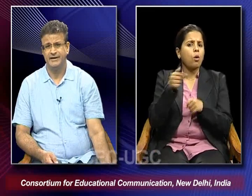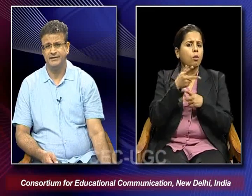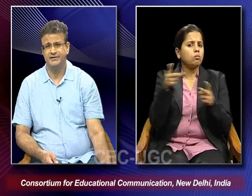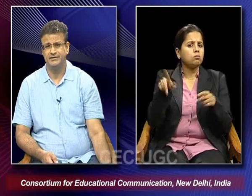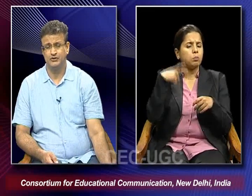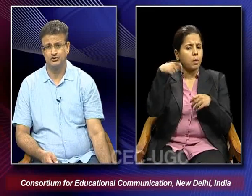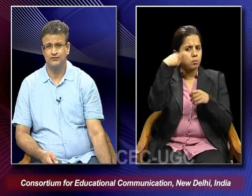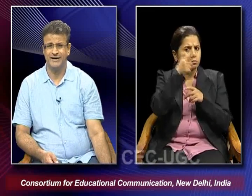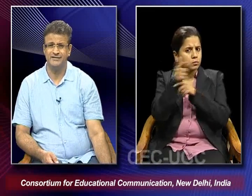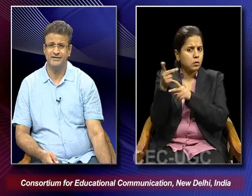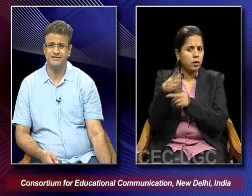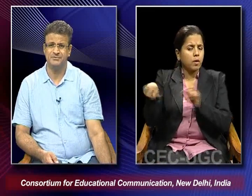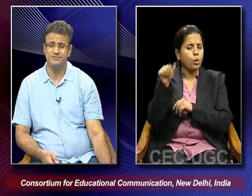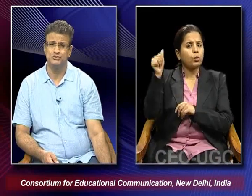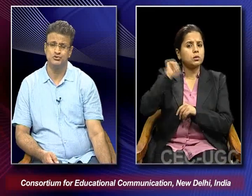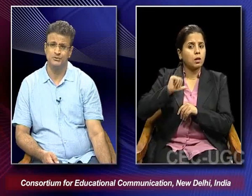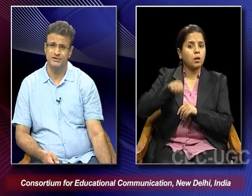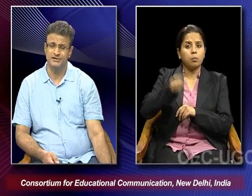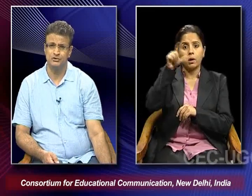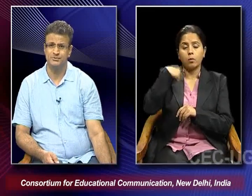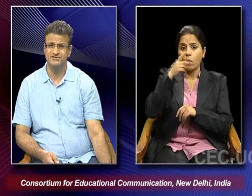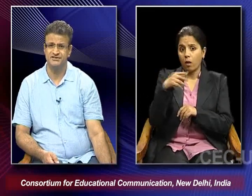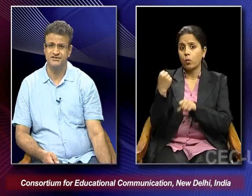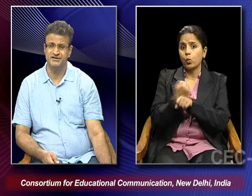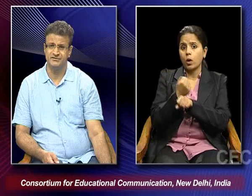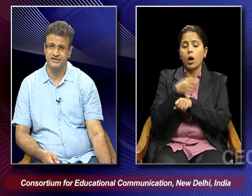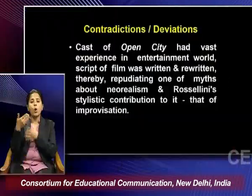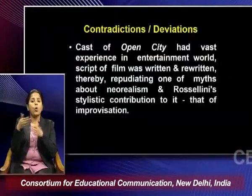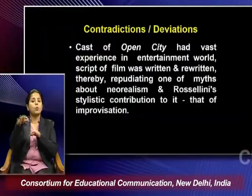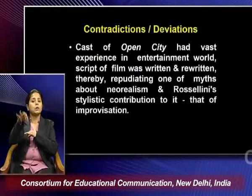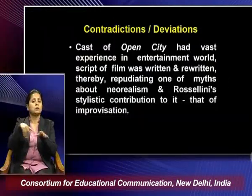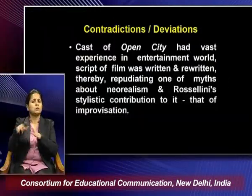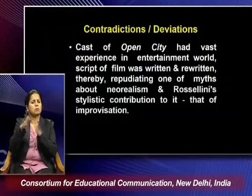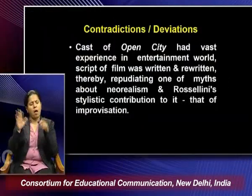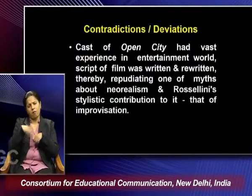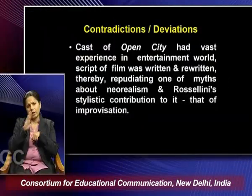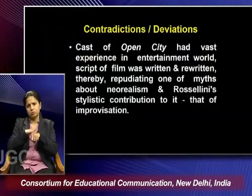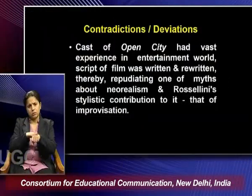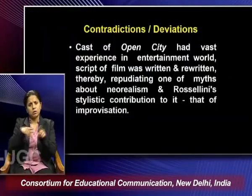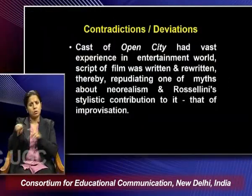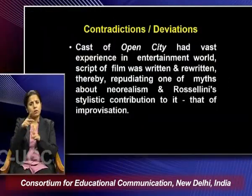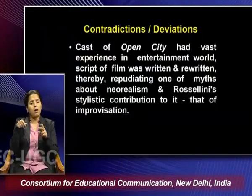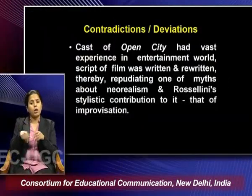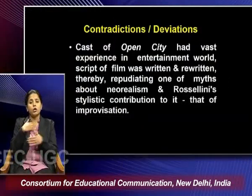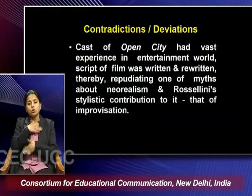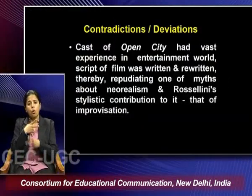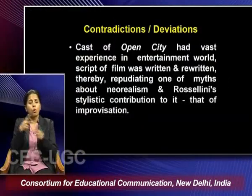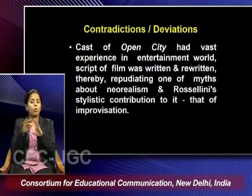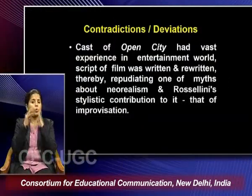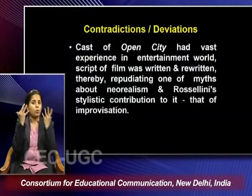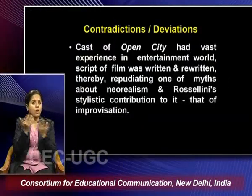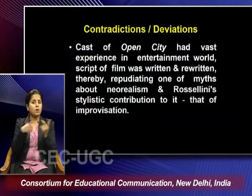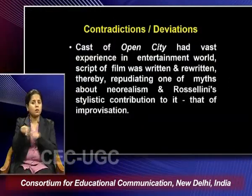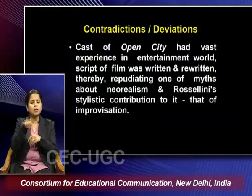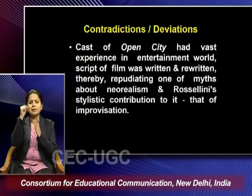And we also find that the people those who were working in the open city they had a lot of experience in the entertainment world. And the